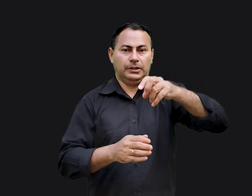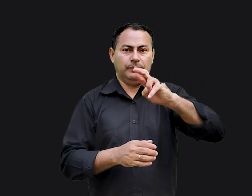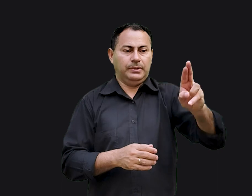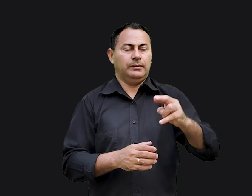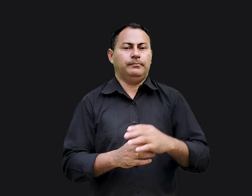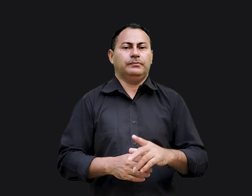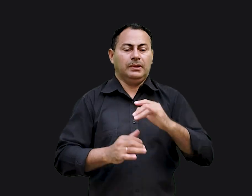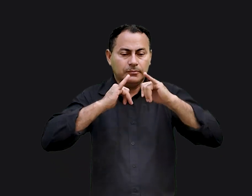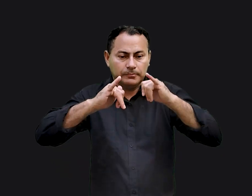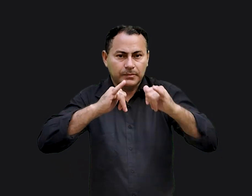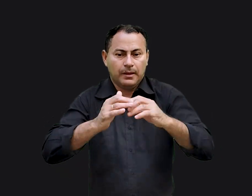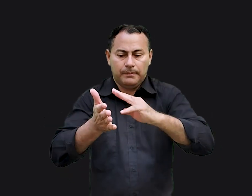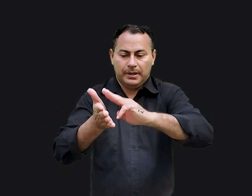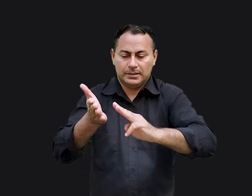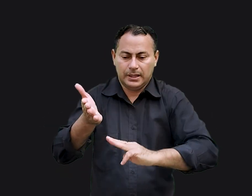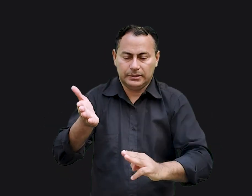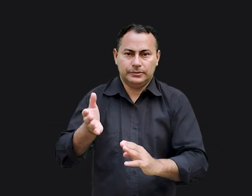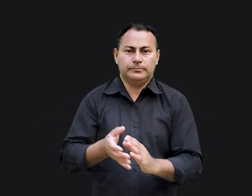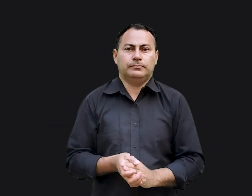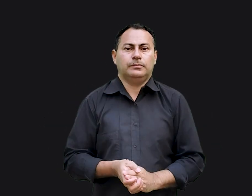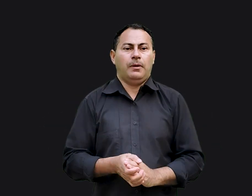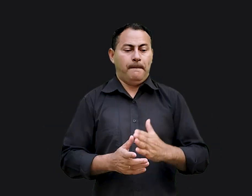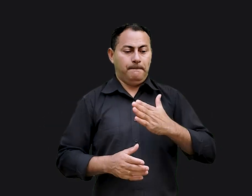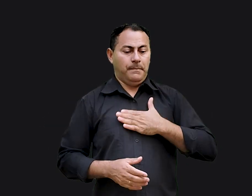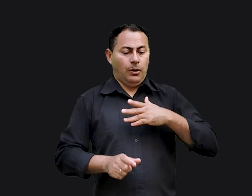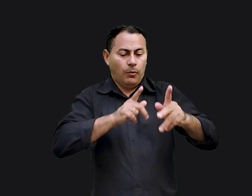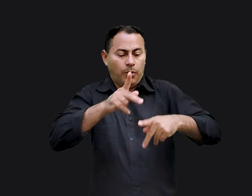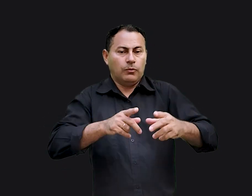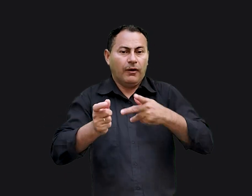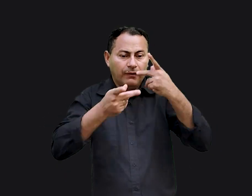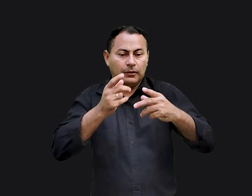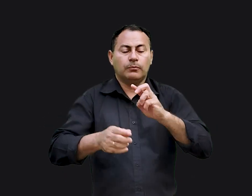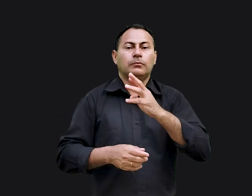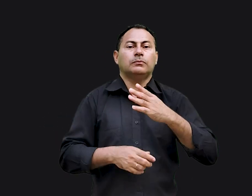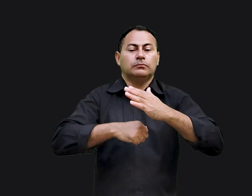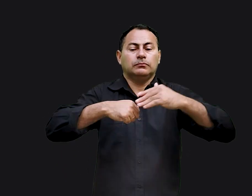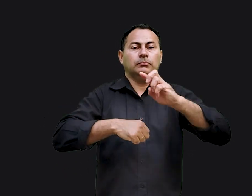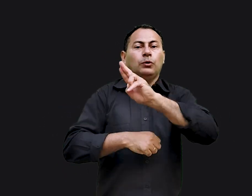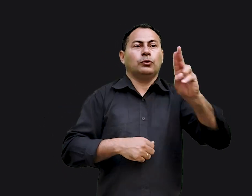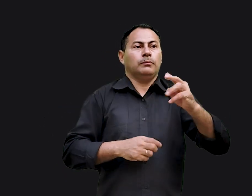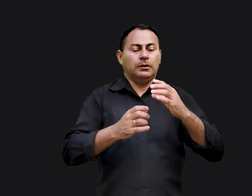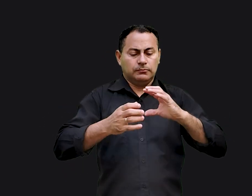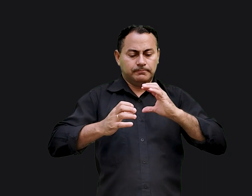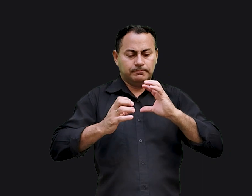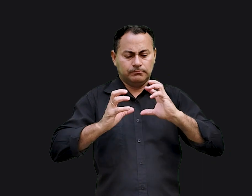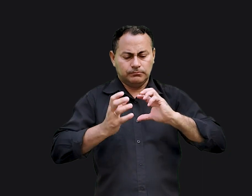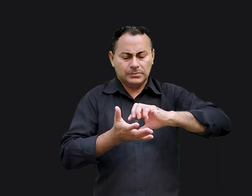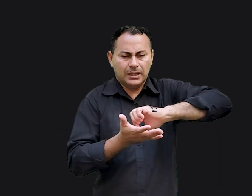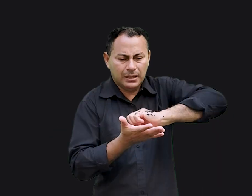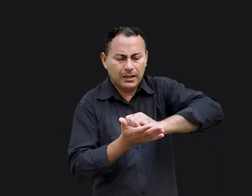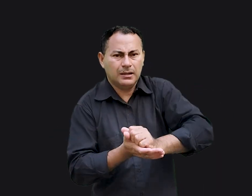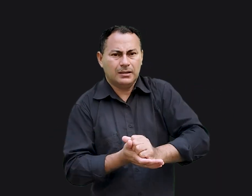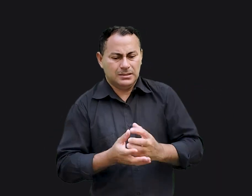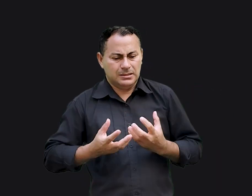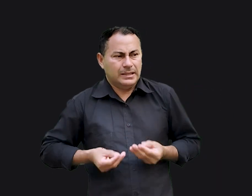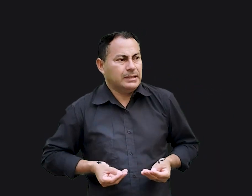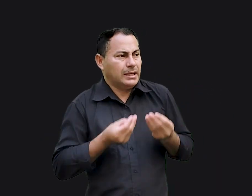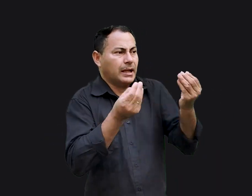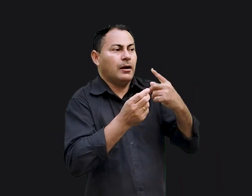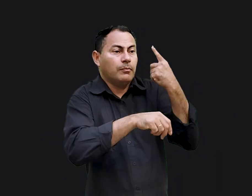Jeremias. Jeremias tinha pregado a mensagem se o meu povo que se chama pelo meu nome se humilhar e orar buscar a